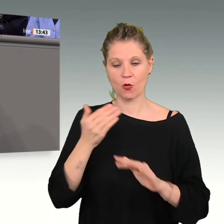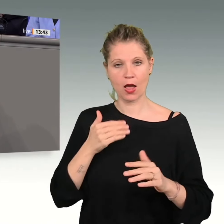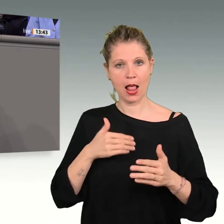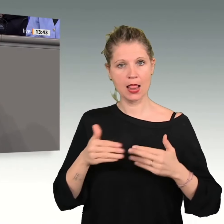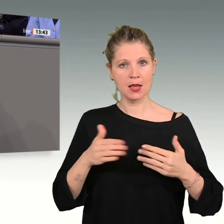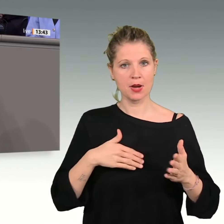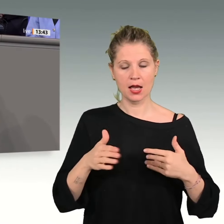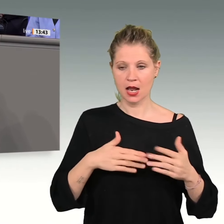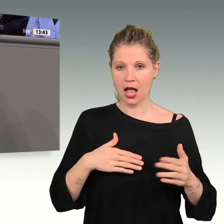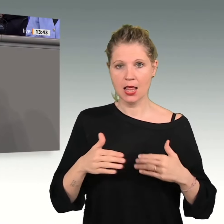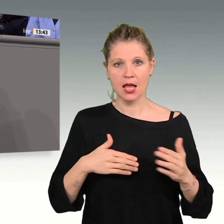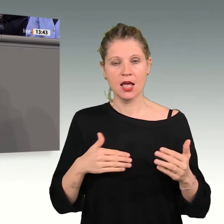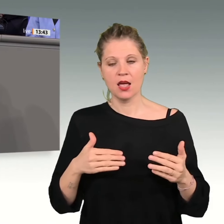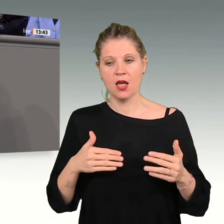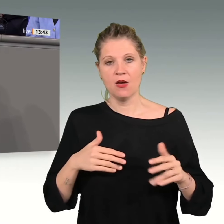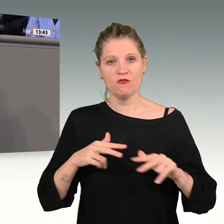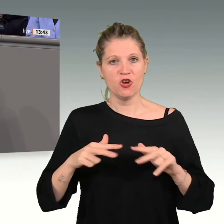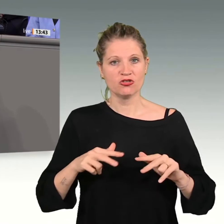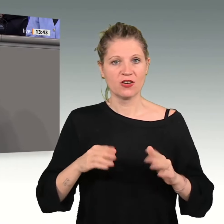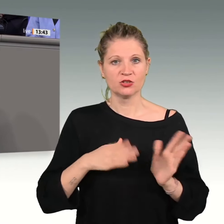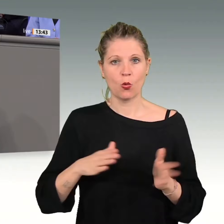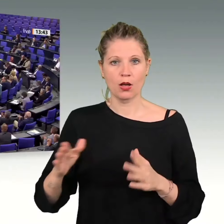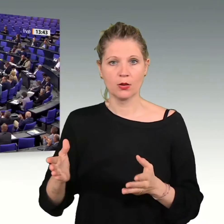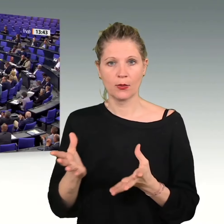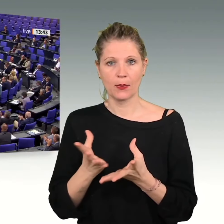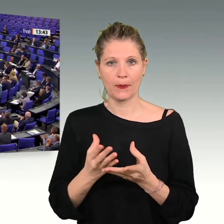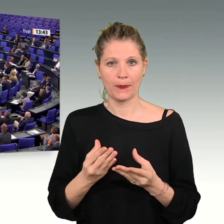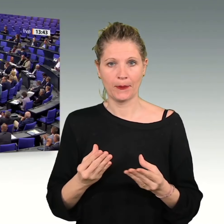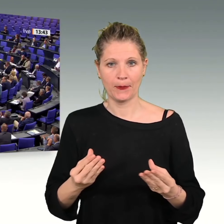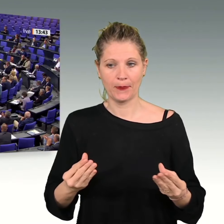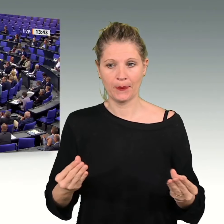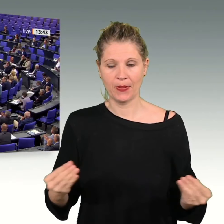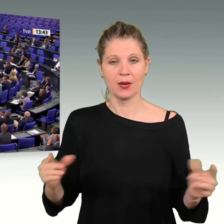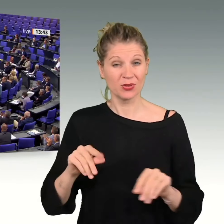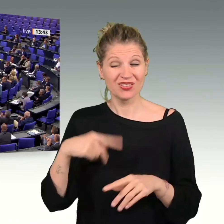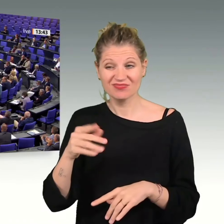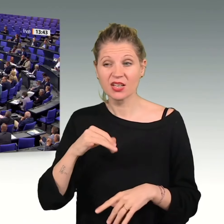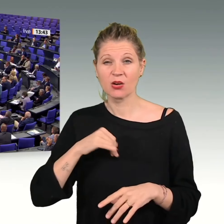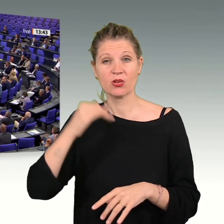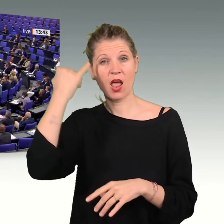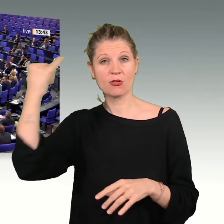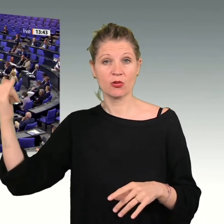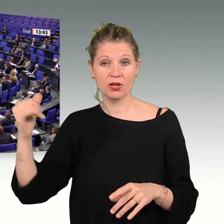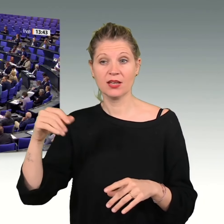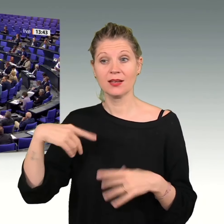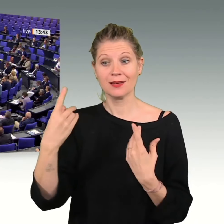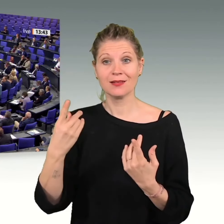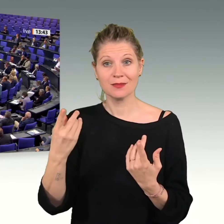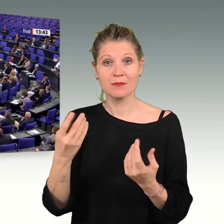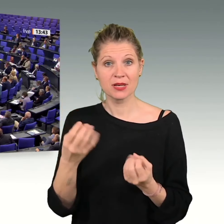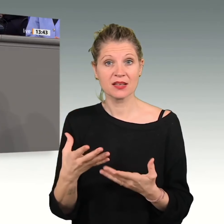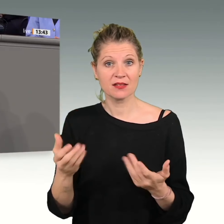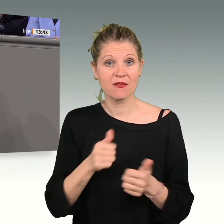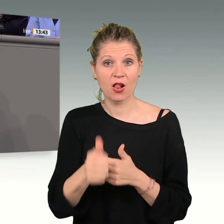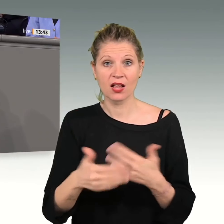aushöhlt. Meine Damen und Herren, diese grüne Ideologie kostet uns unseren Wohlstand. Deswegen brauchen wir eine